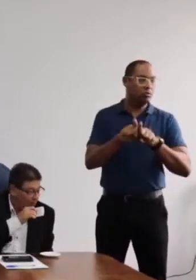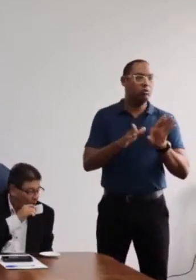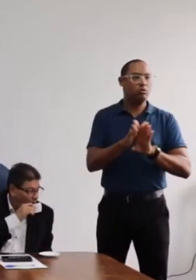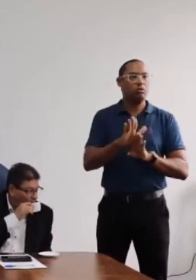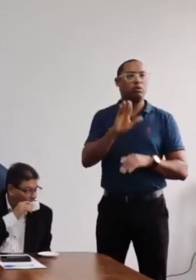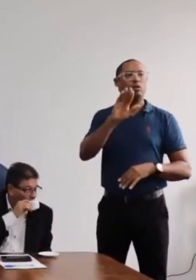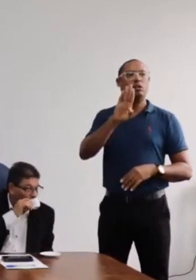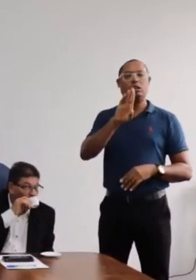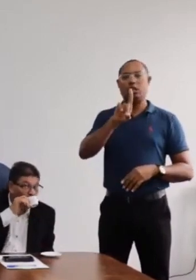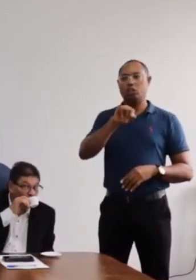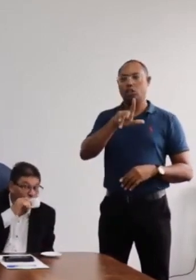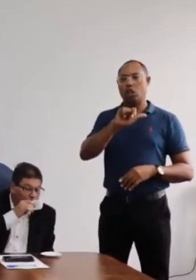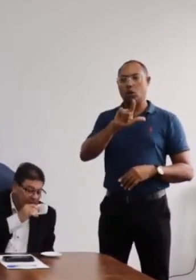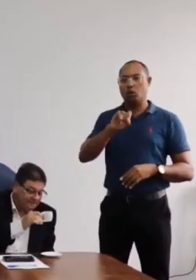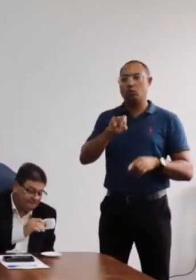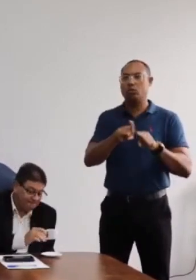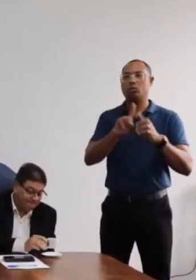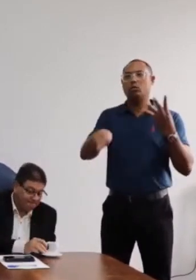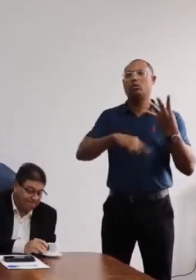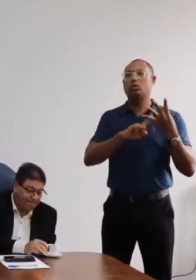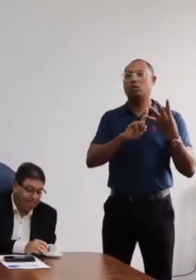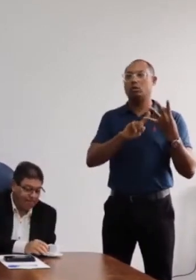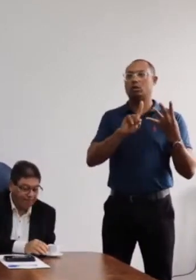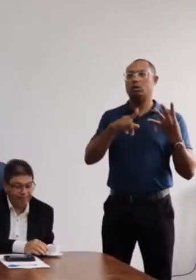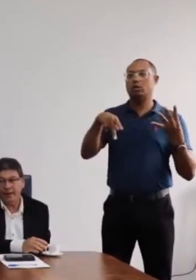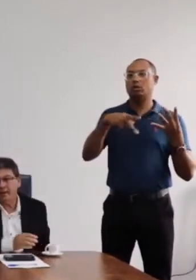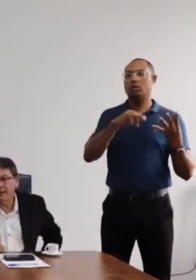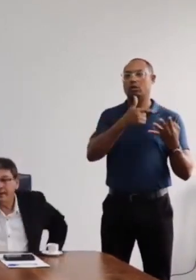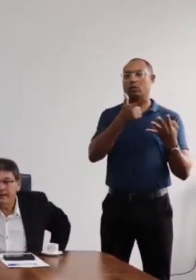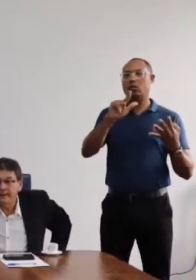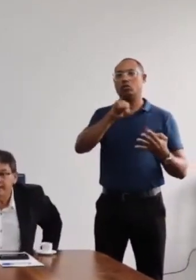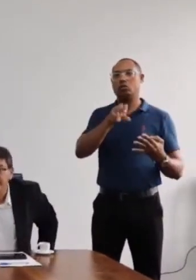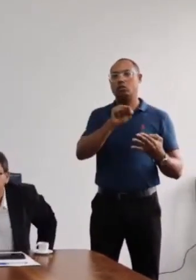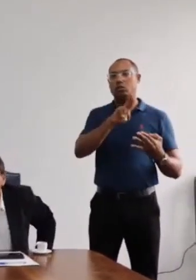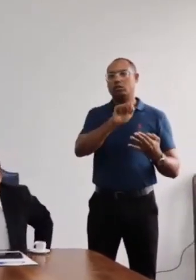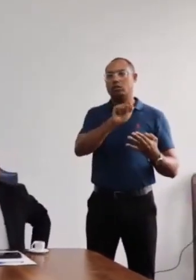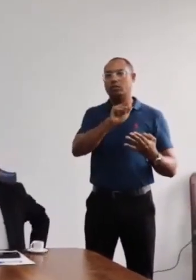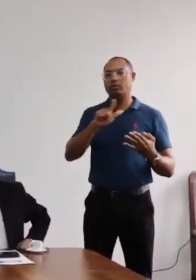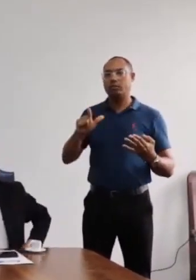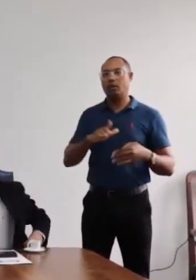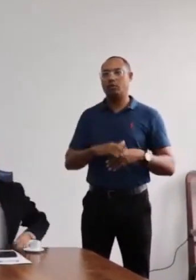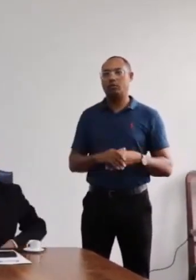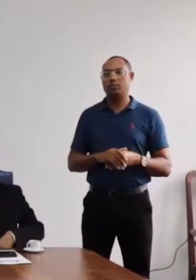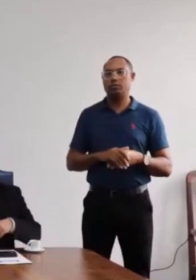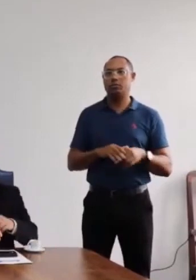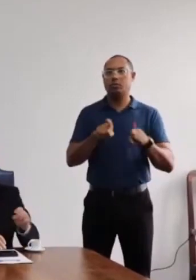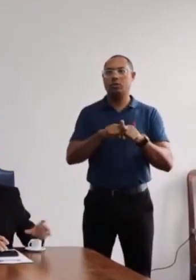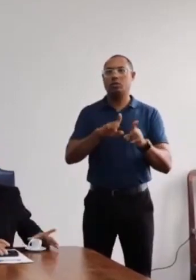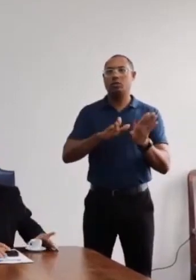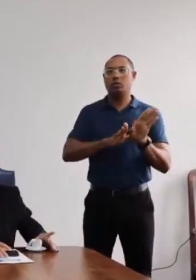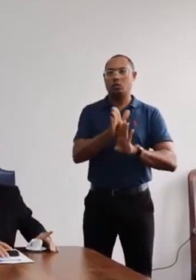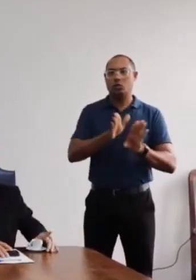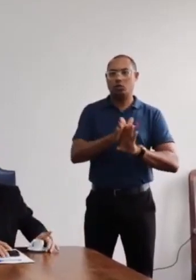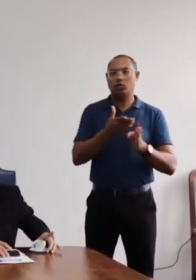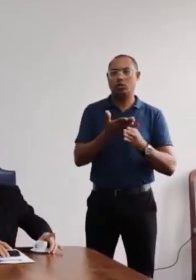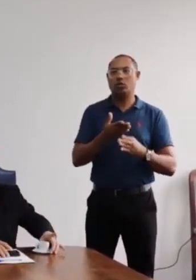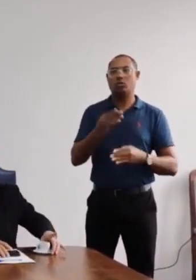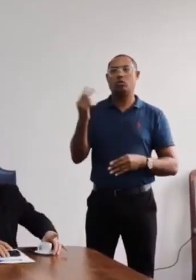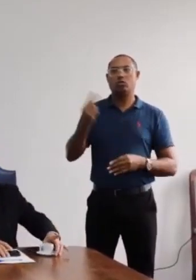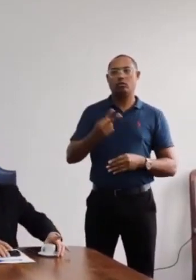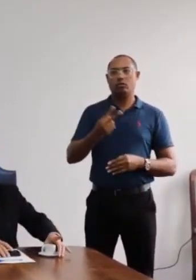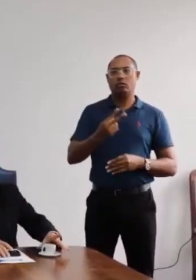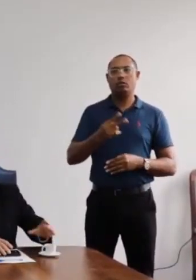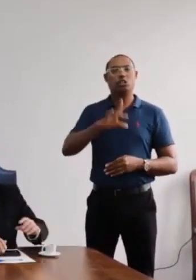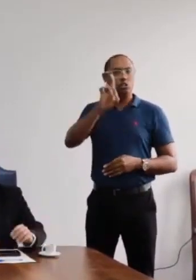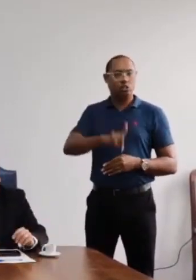diretor do CCAB, professor Josival Souza, o conselheiro vice-diretor